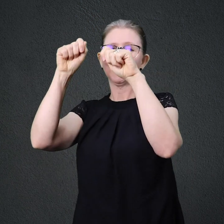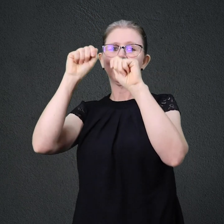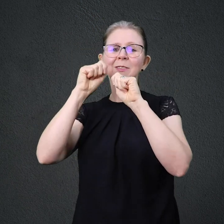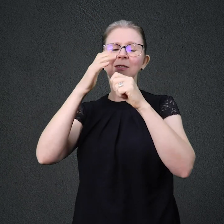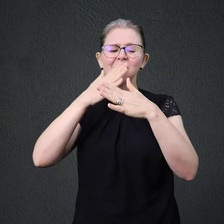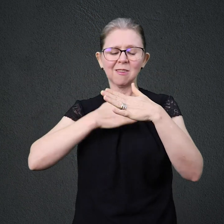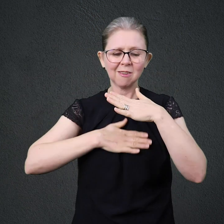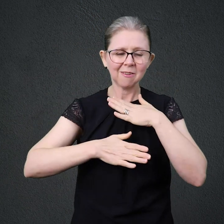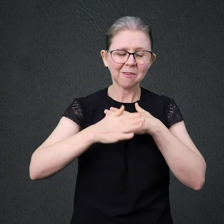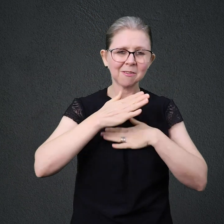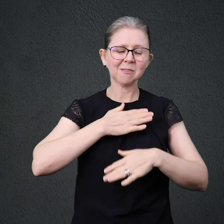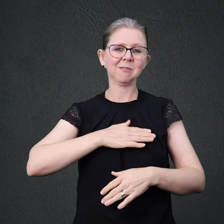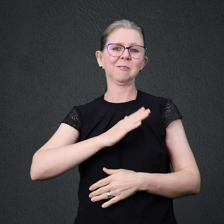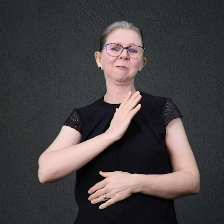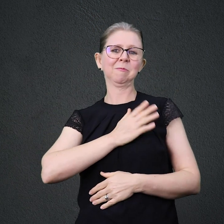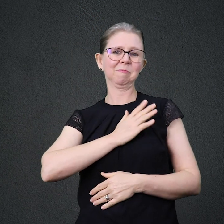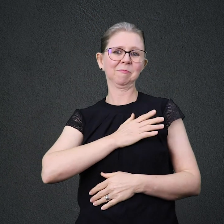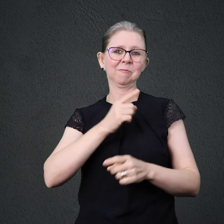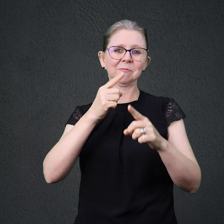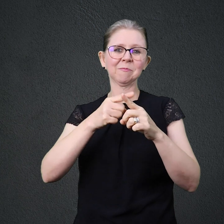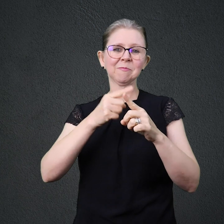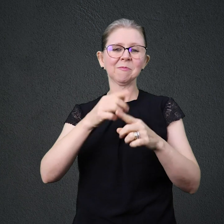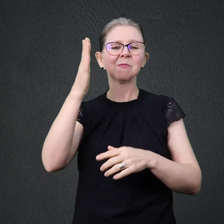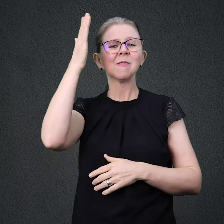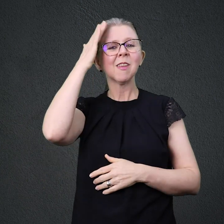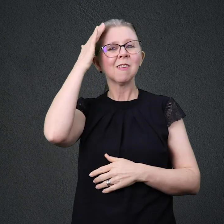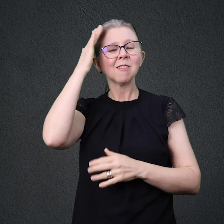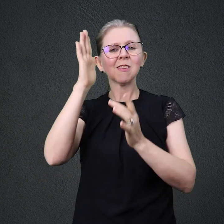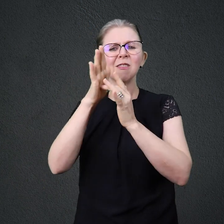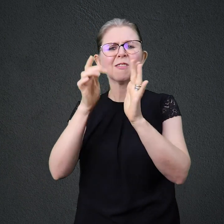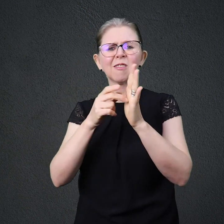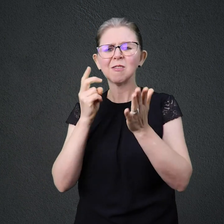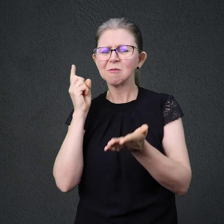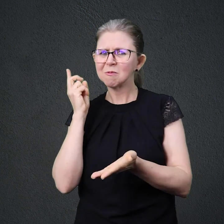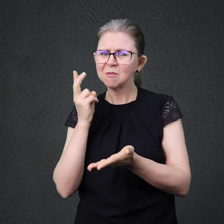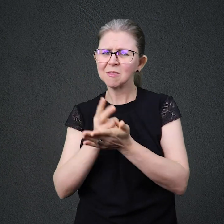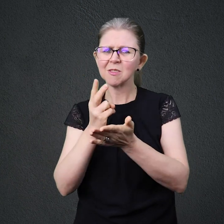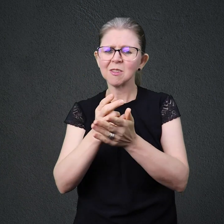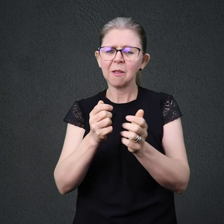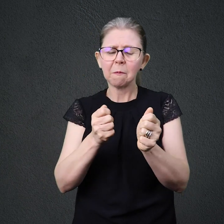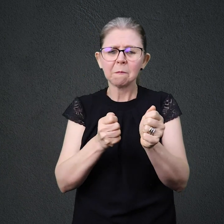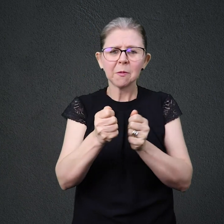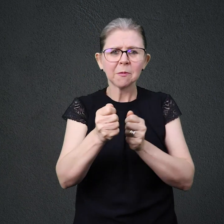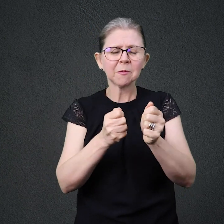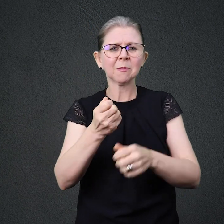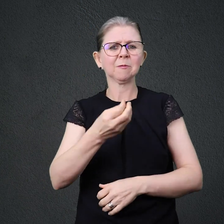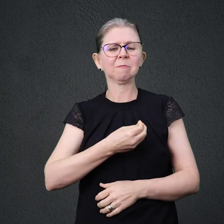no controle de todas as coisas em sua vida Mesmo em meio a uma pandemia, ele dá a garantia de que,